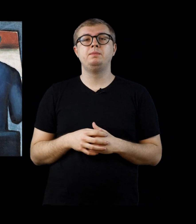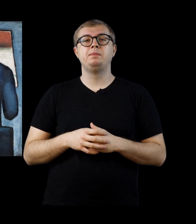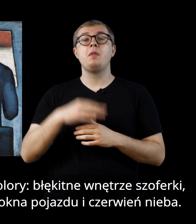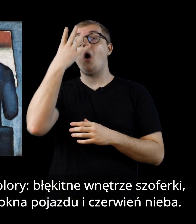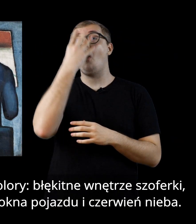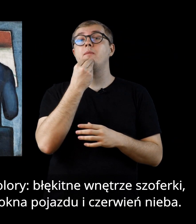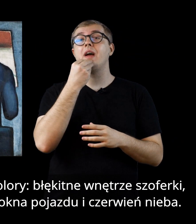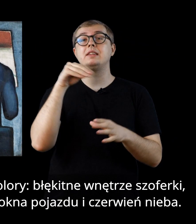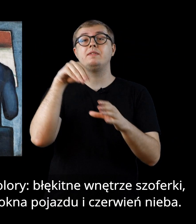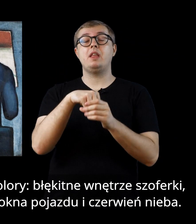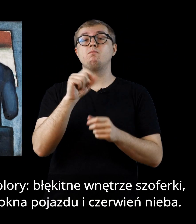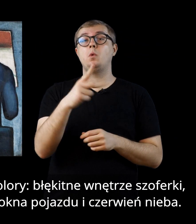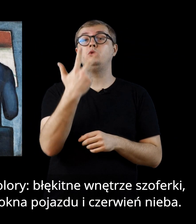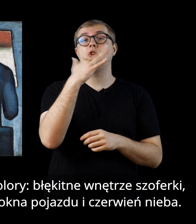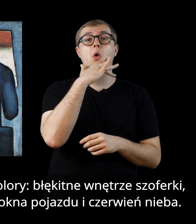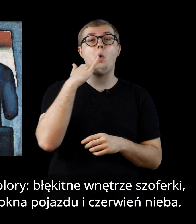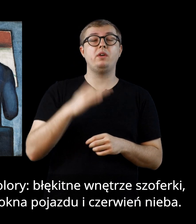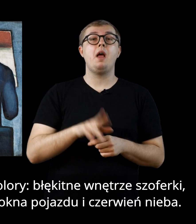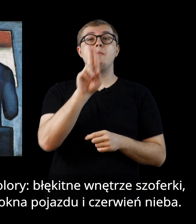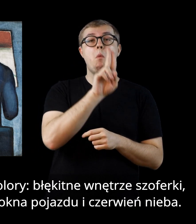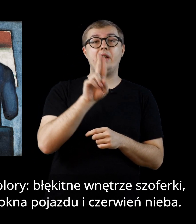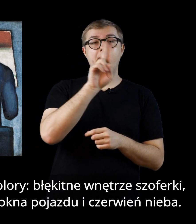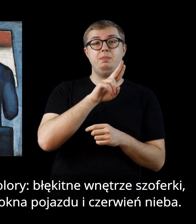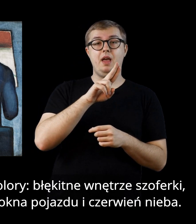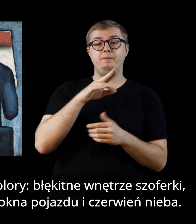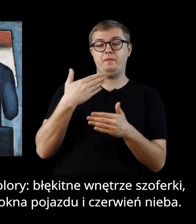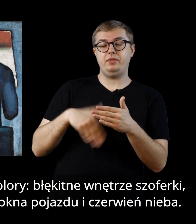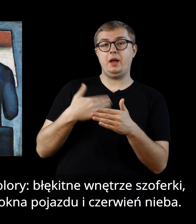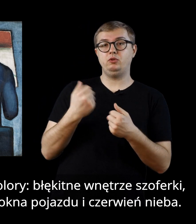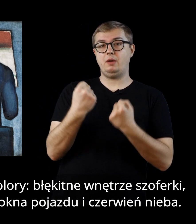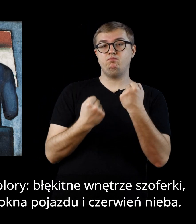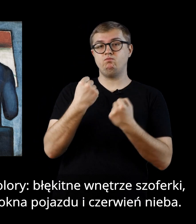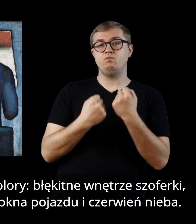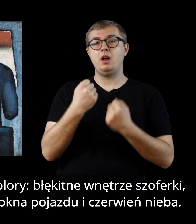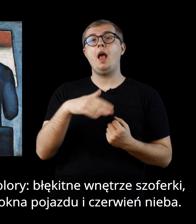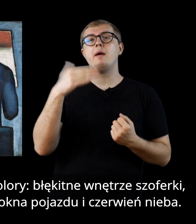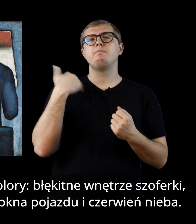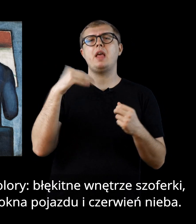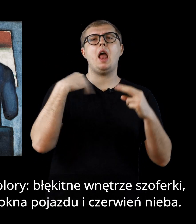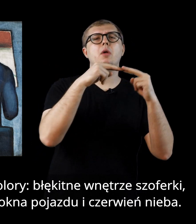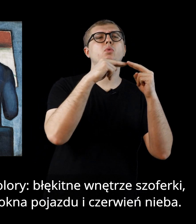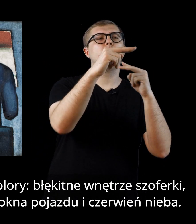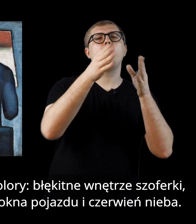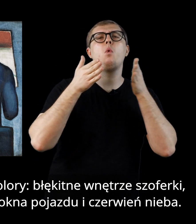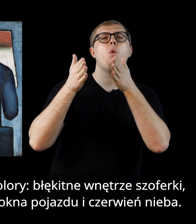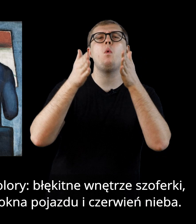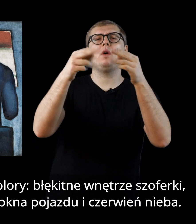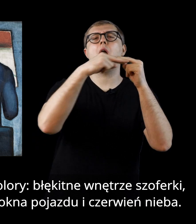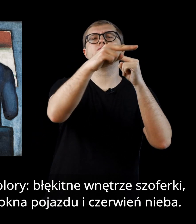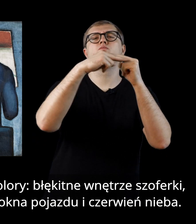W obrazie dominują trzy kolory. Błękitne wnętrze szoferki, biel drogi widzianej przez okna pojazdu i